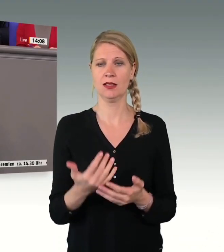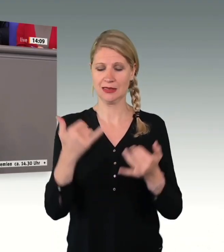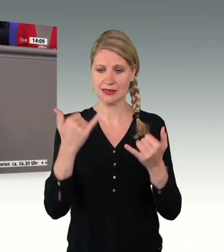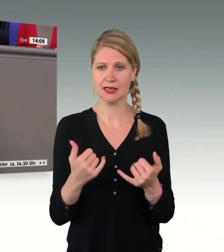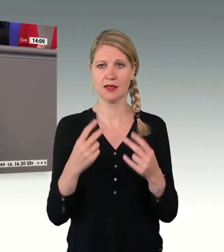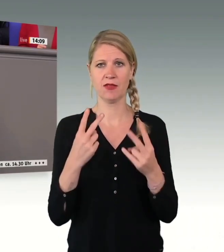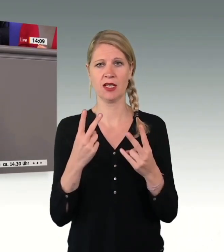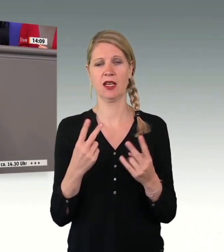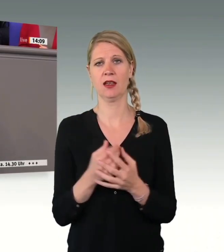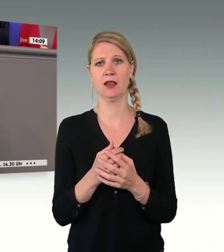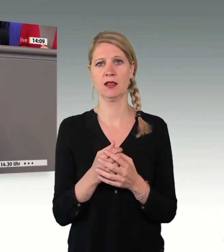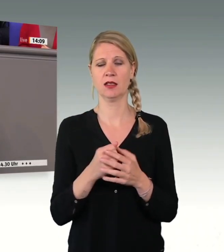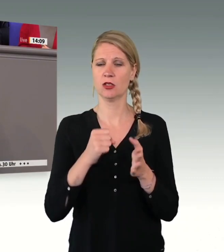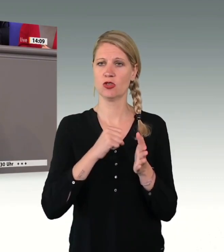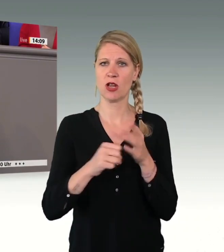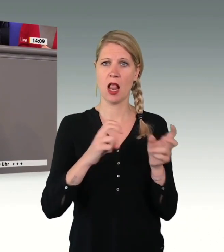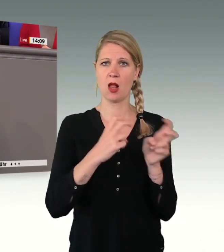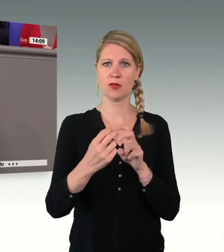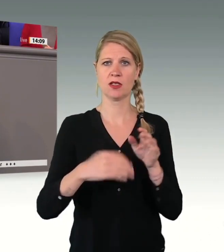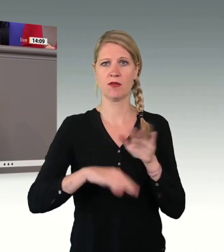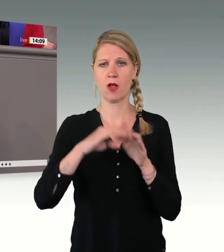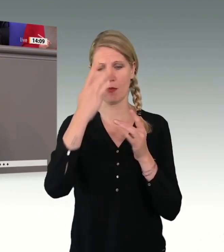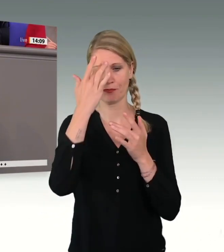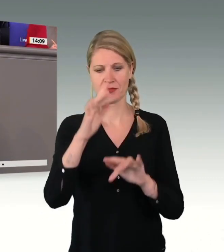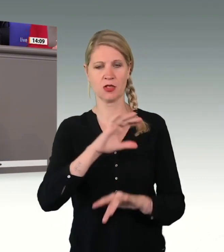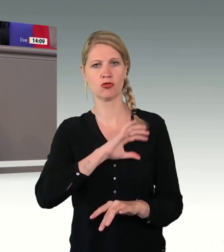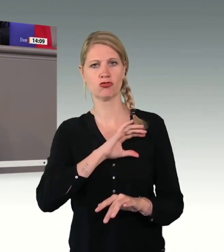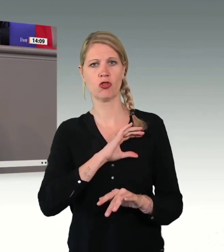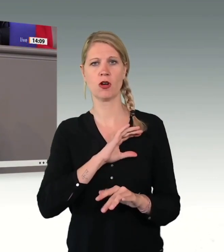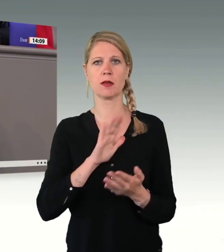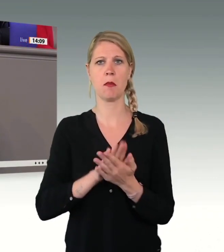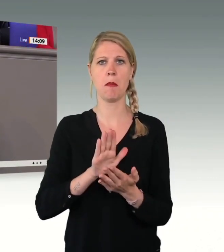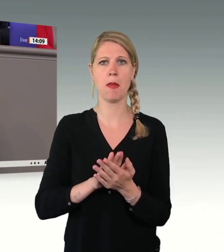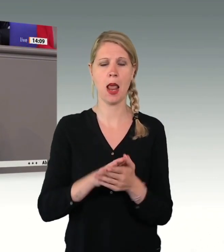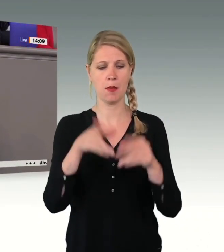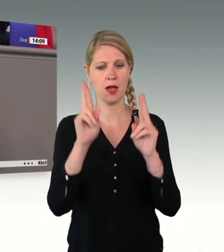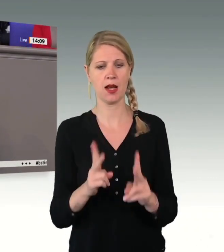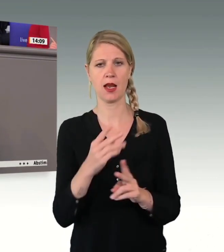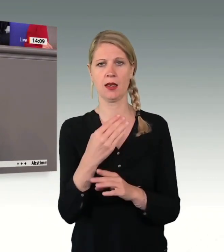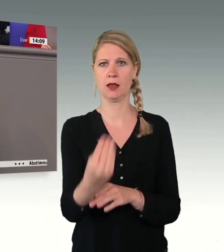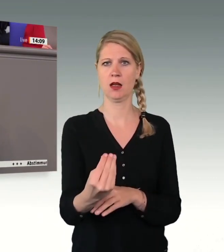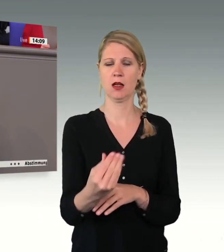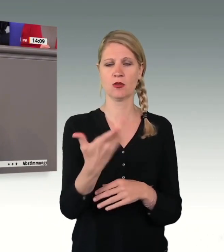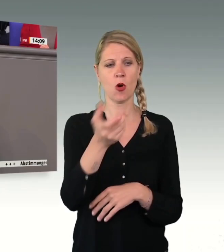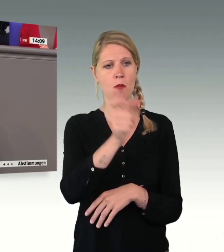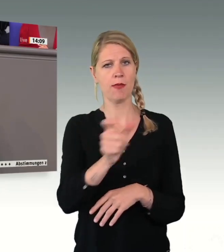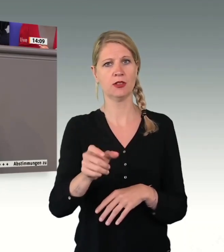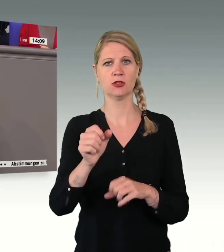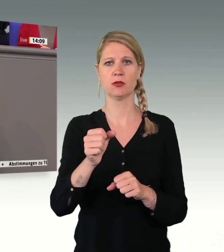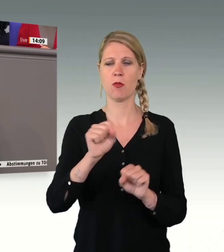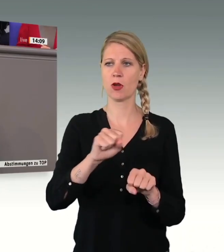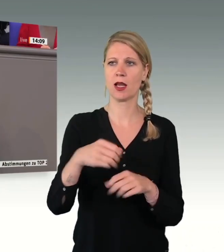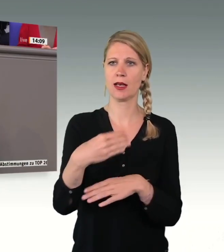das auch zügig und entschlossen umzusetzen, mit einem Chancenaufenthaltsrecht, das Menschen die Möglichkeit gibt, in diesem Land zu bleiben, anstatt sie vom